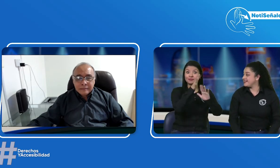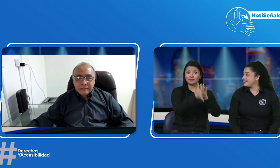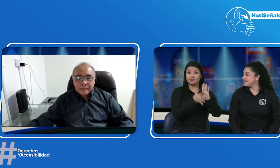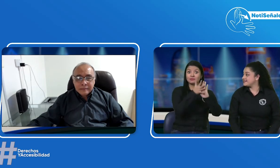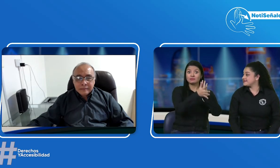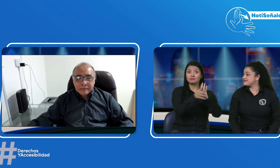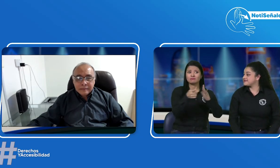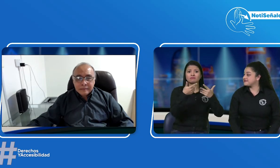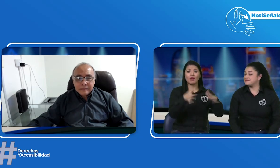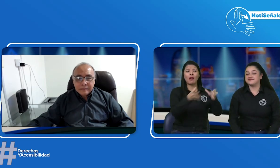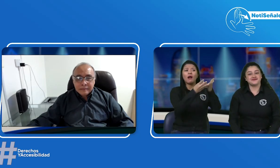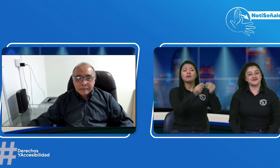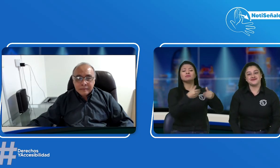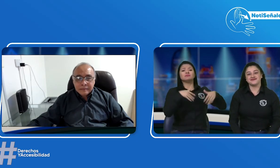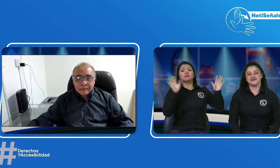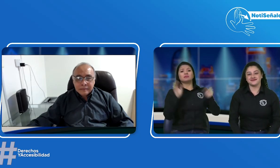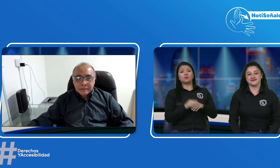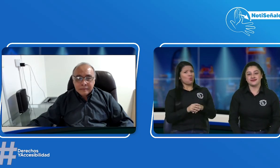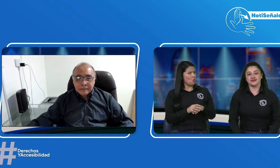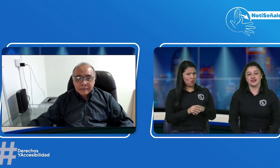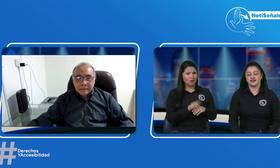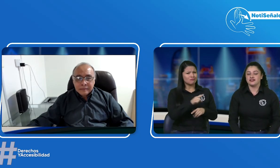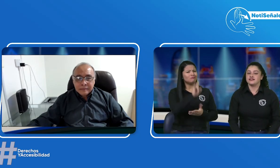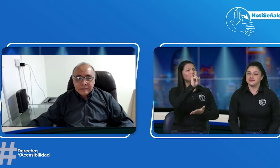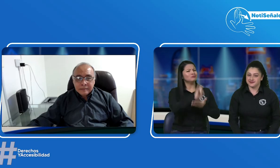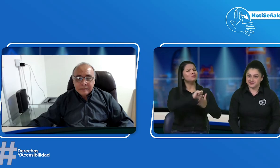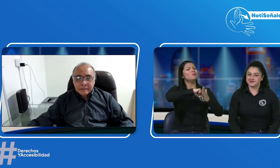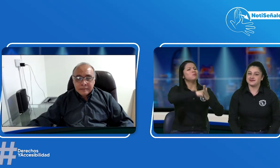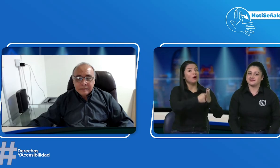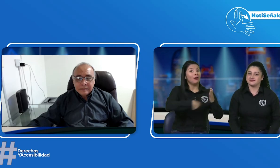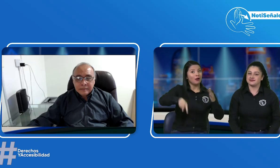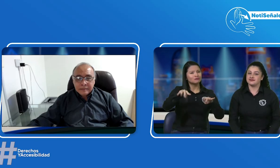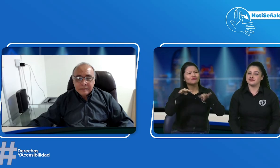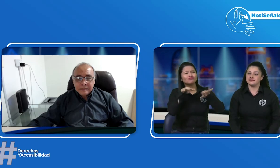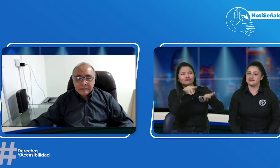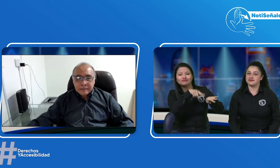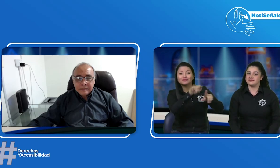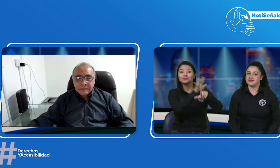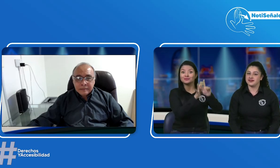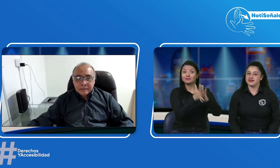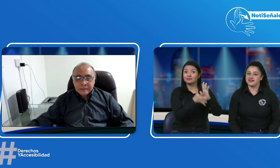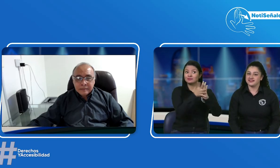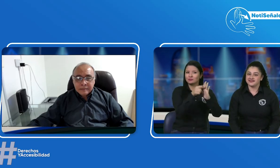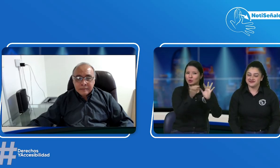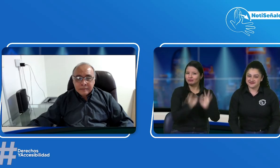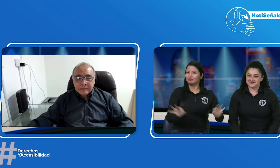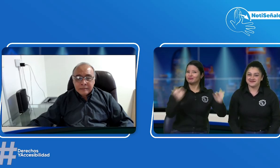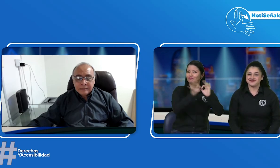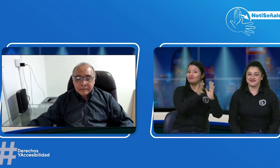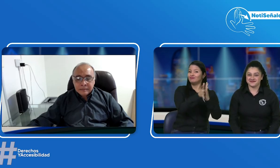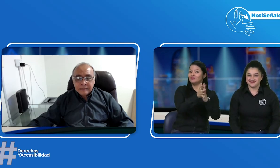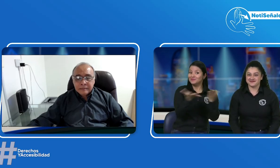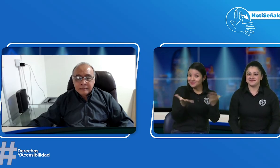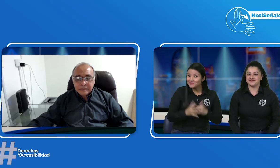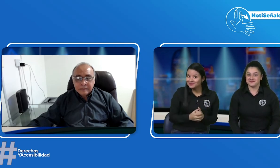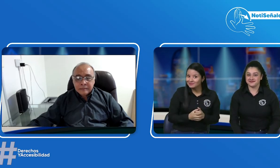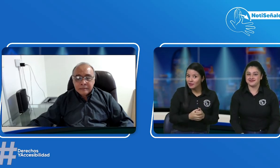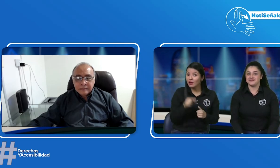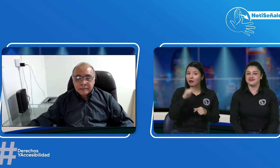recuerden que esta transmisión de noticienales no se borra queda publicada si la podrán ver y es importante la